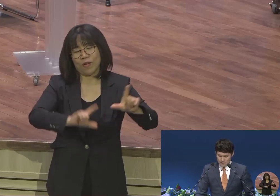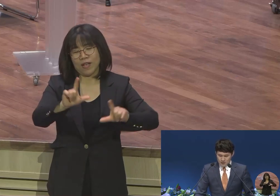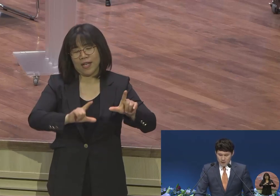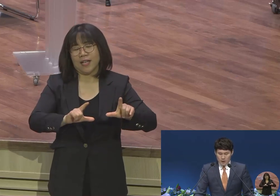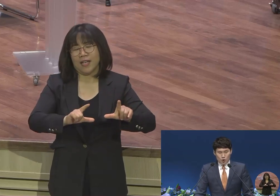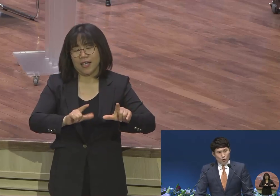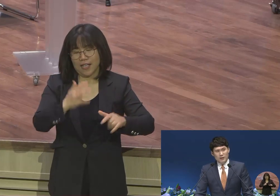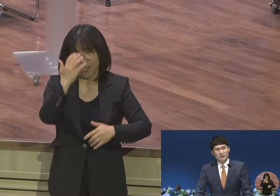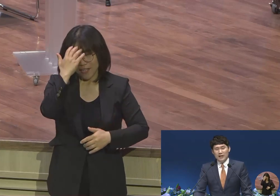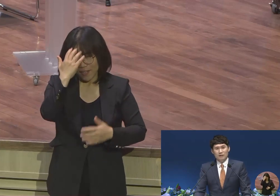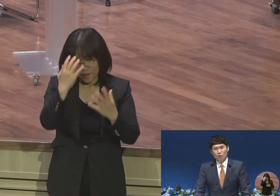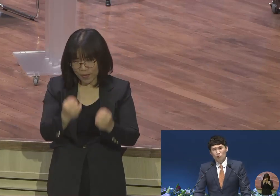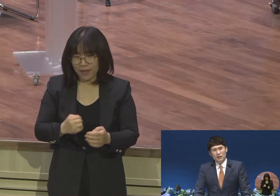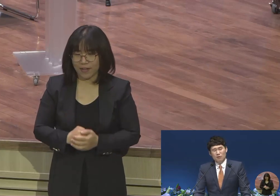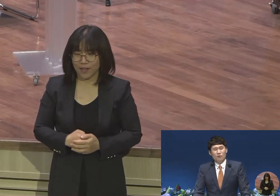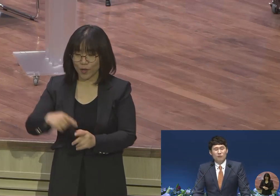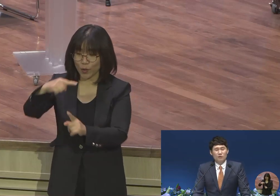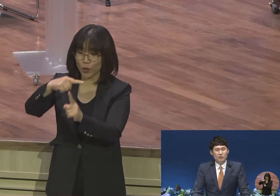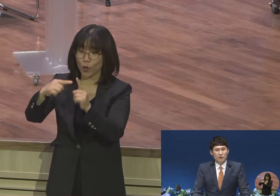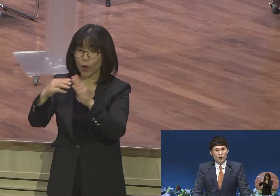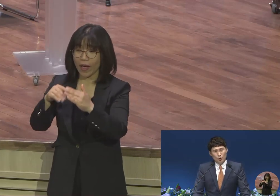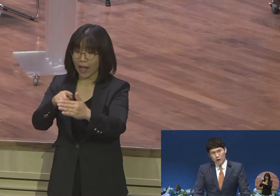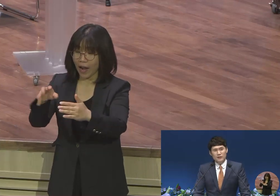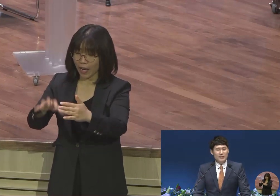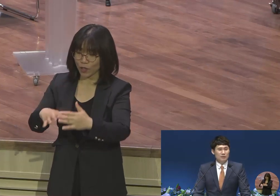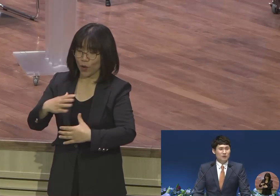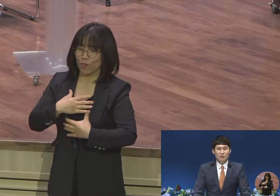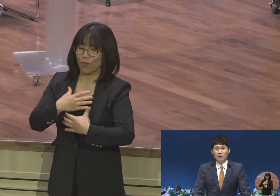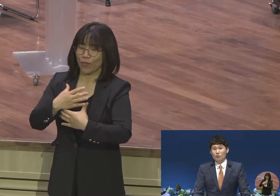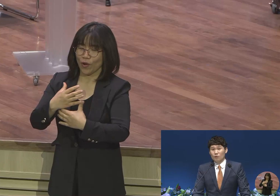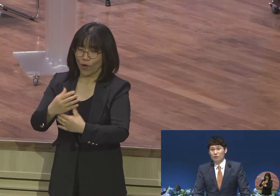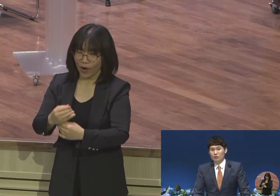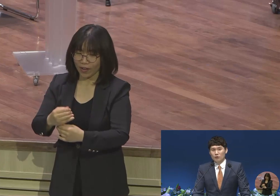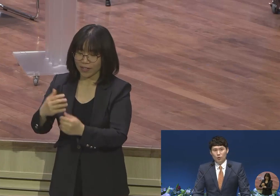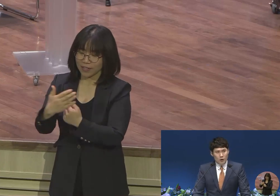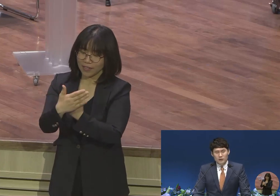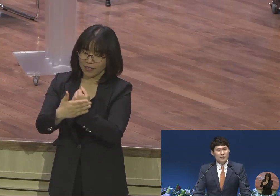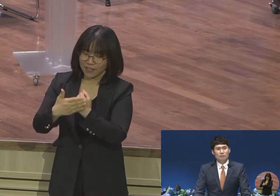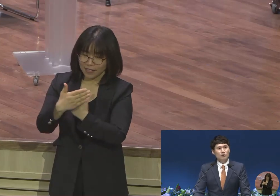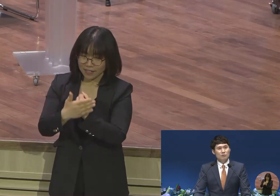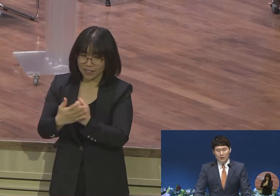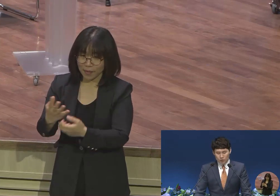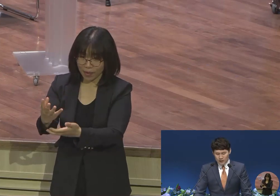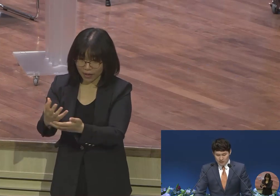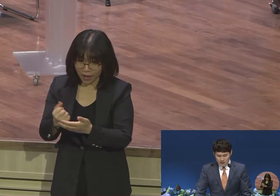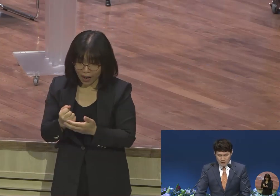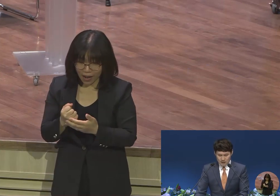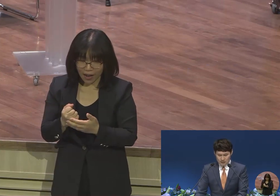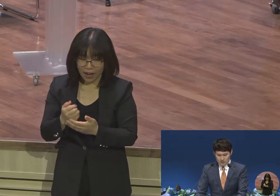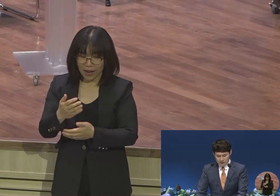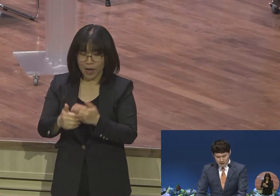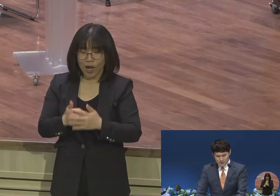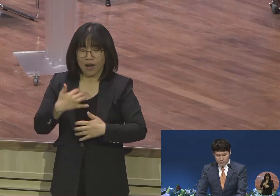교회에서는 나름 복음이 되고 교회에서는 나름 은혜 받고 교회에서는 나름대로 인만우일이 되는데 이상하죠